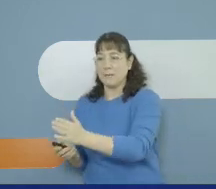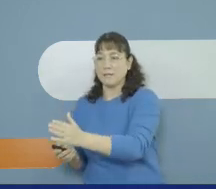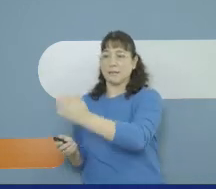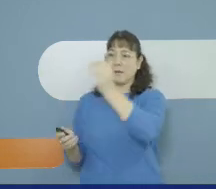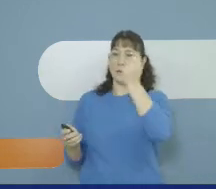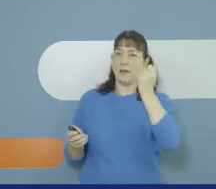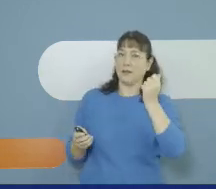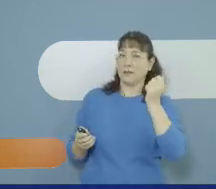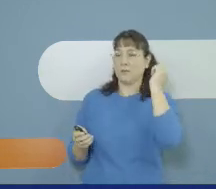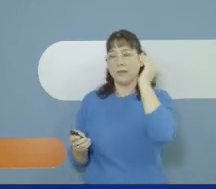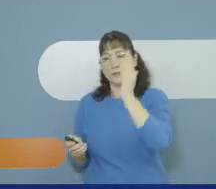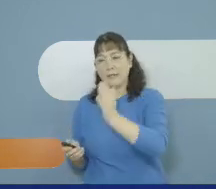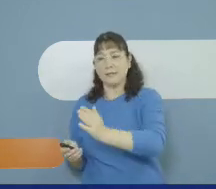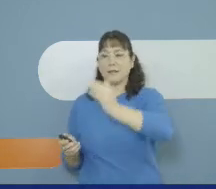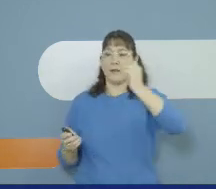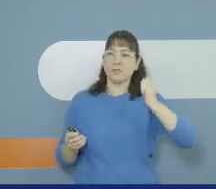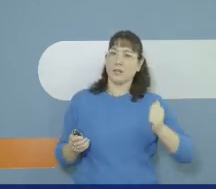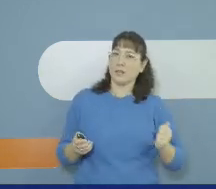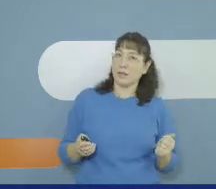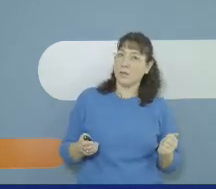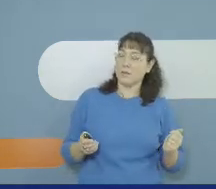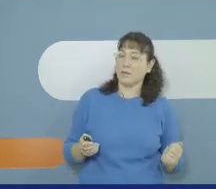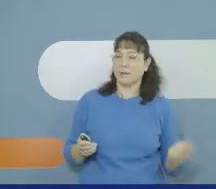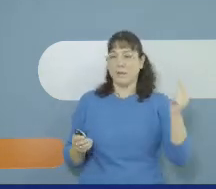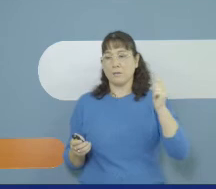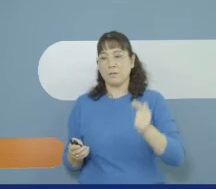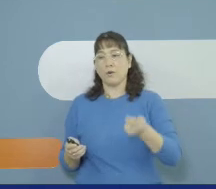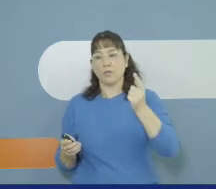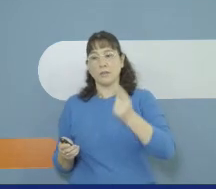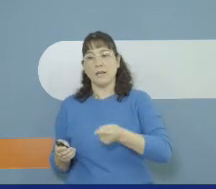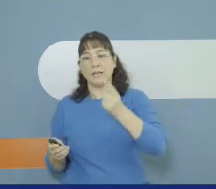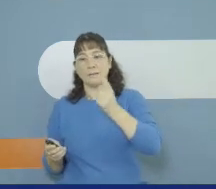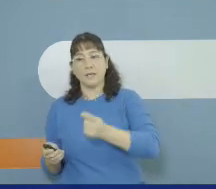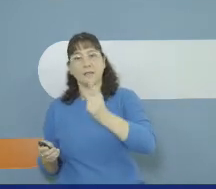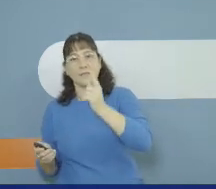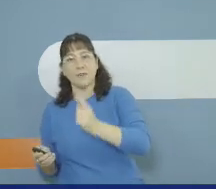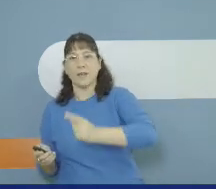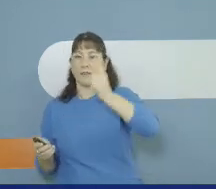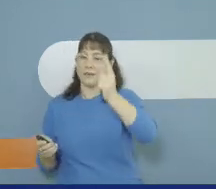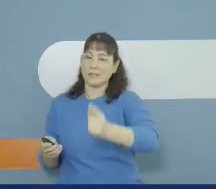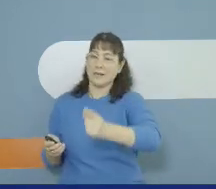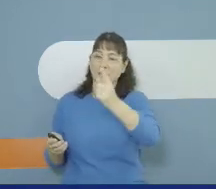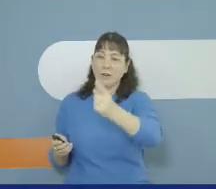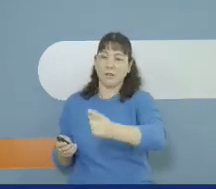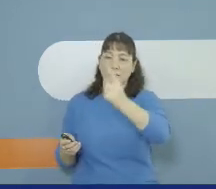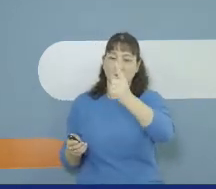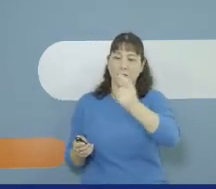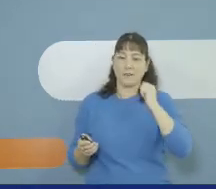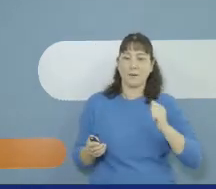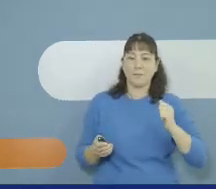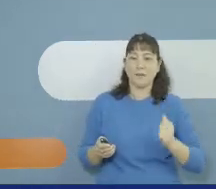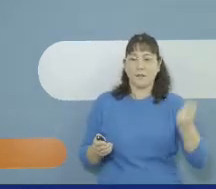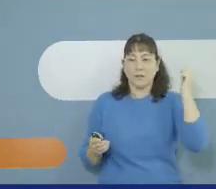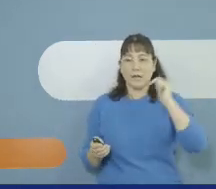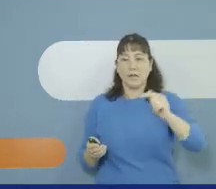מטייל בשדה בן הרים ילד אחד שאינכם מכירים בבוקר של קיץ בעיר וזוער את סבתא הולכים